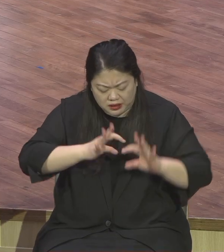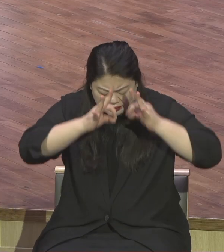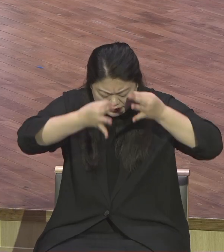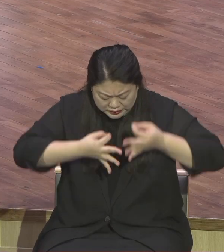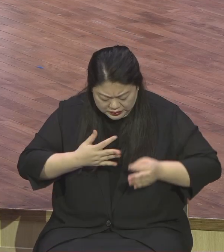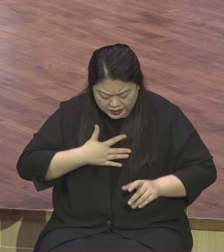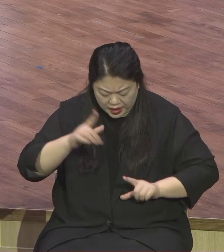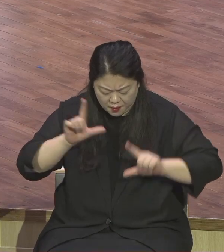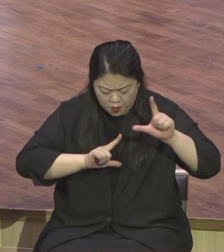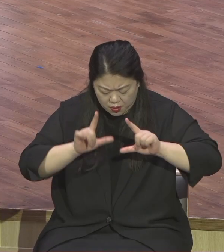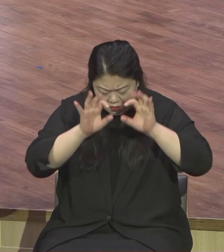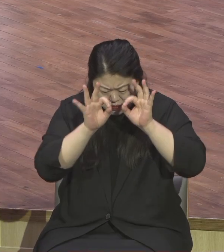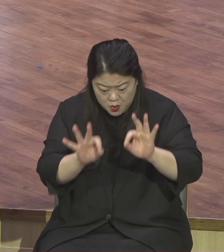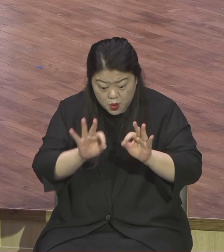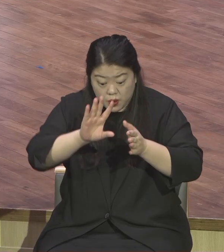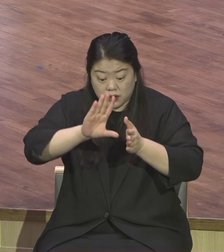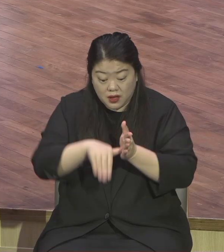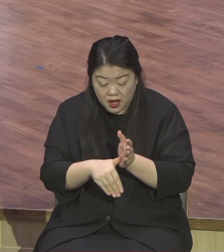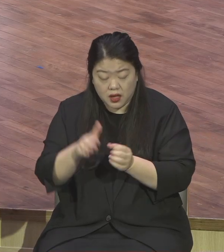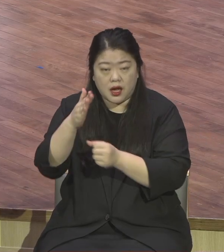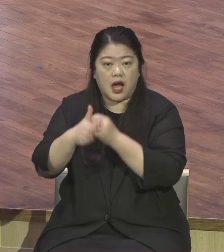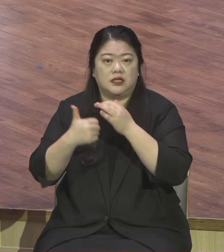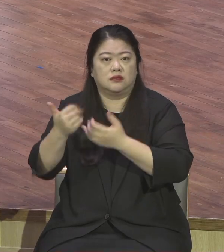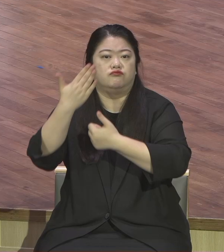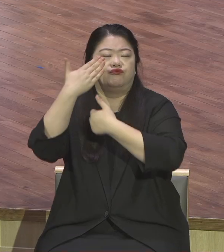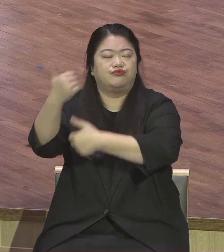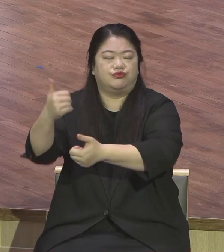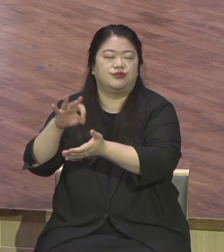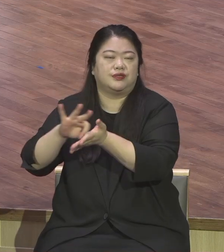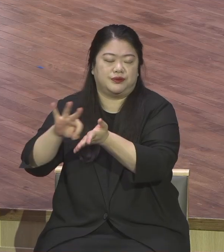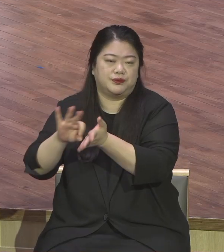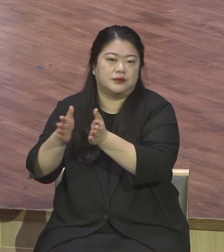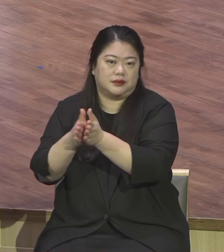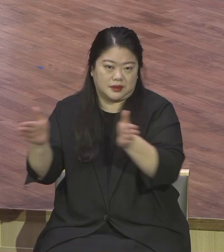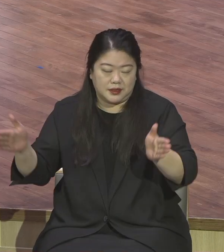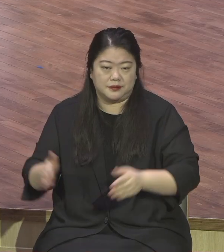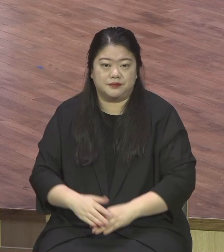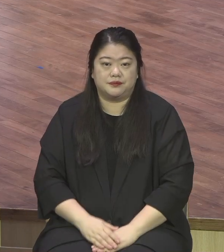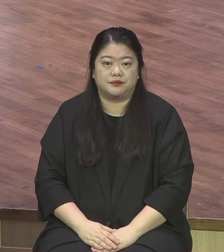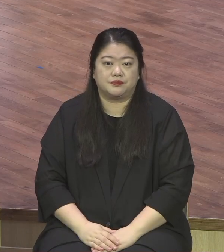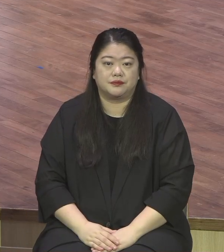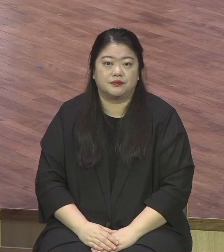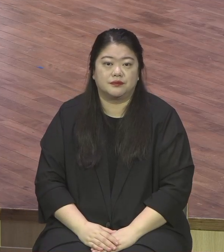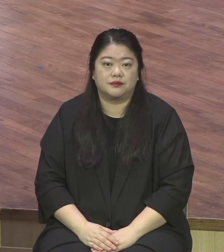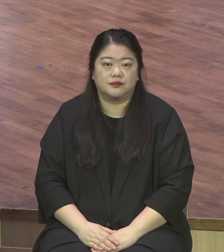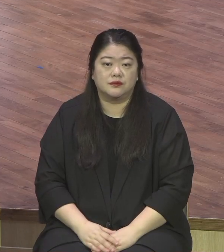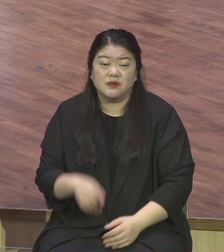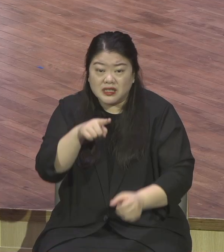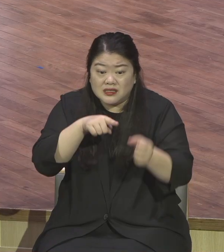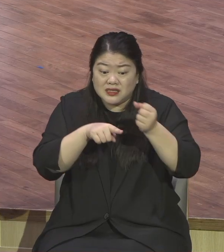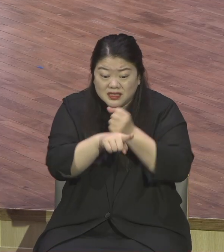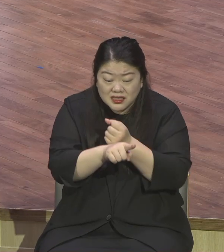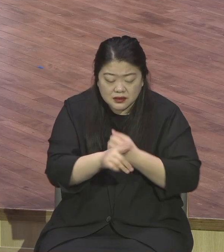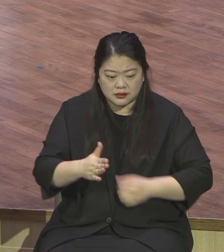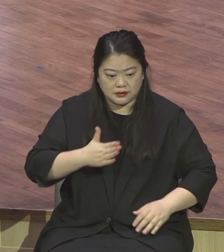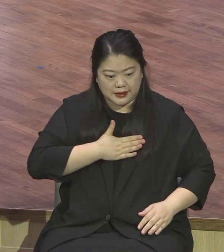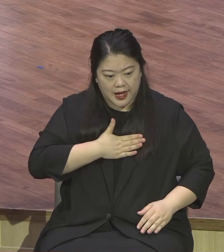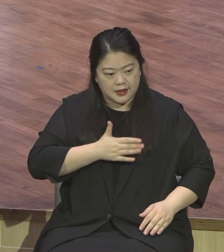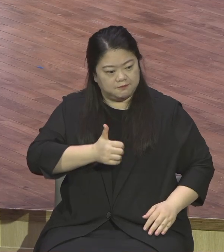세웠었다. 자기 중심에서 벗어나 오직의 영적 자세가 되어졌을 때 쓰임을 받는